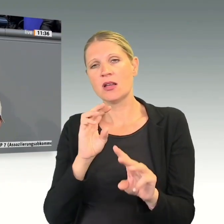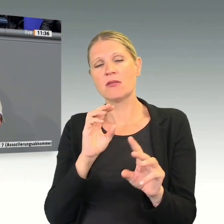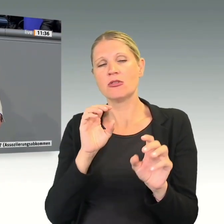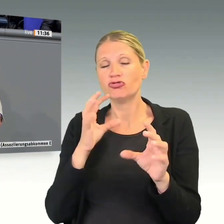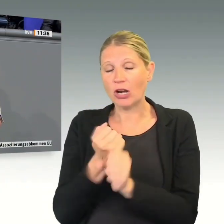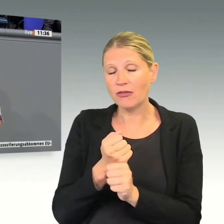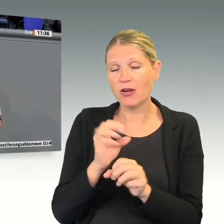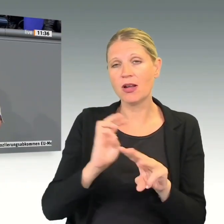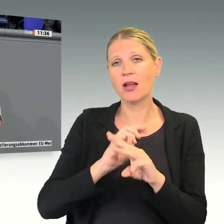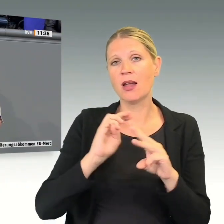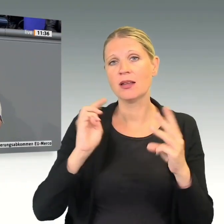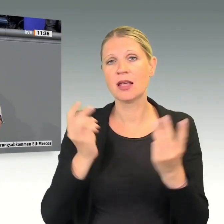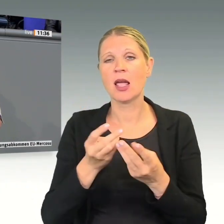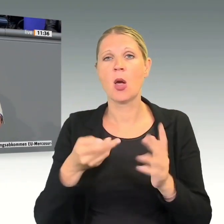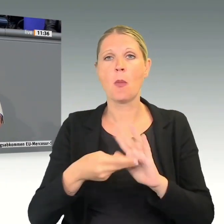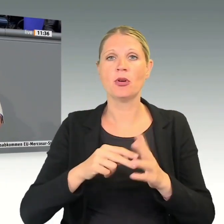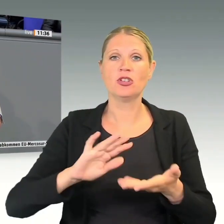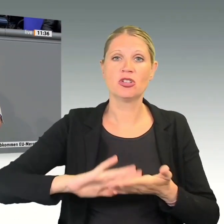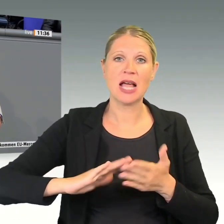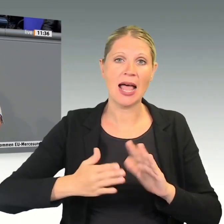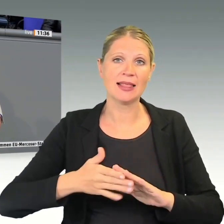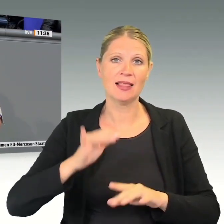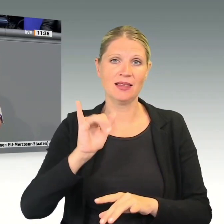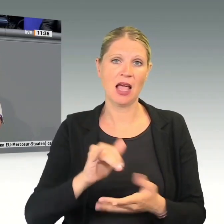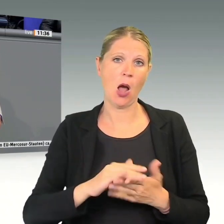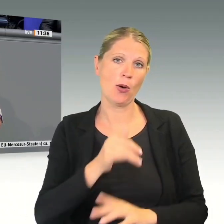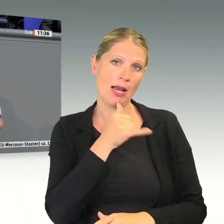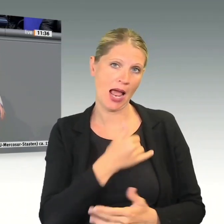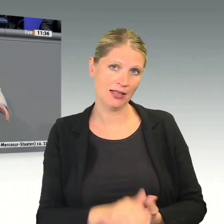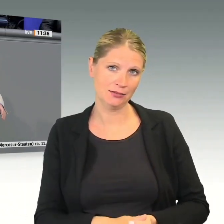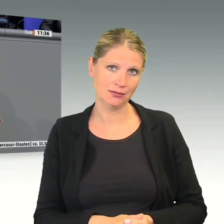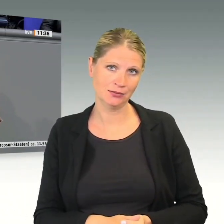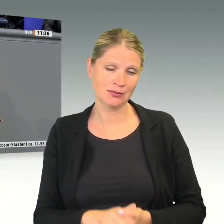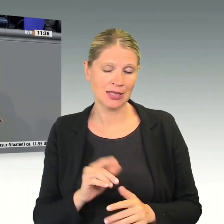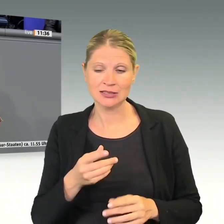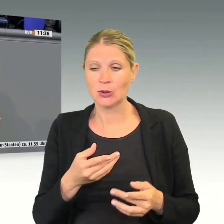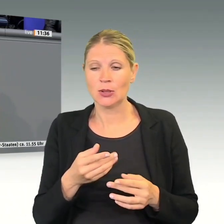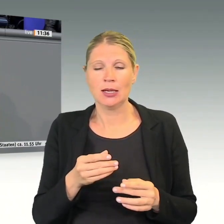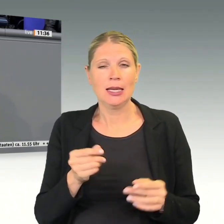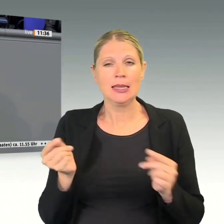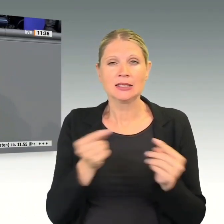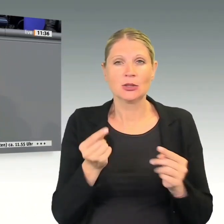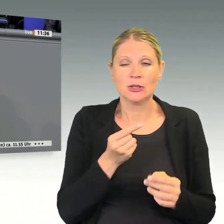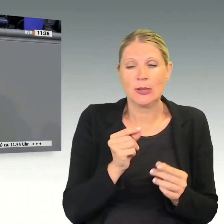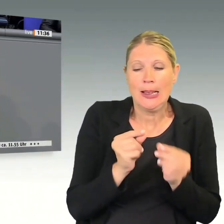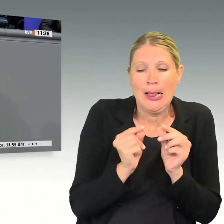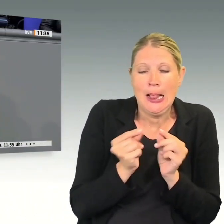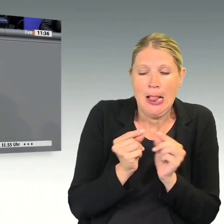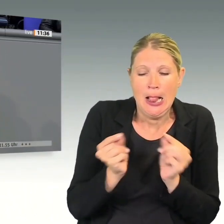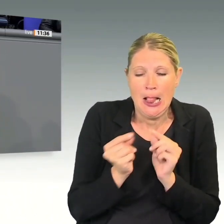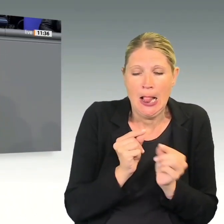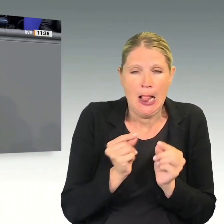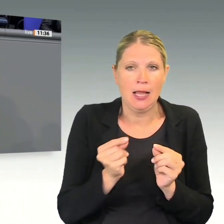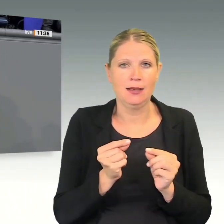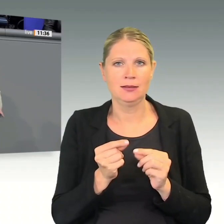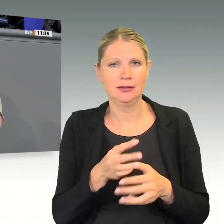kleinkarierte innerdeutsche Debatte und innereuropäische Debatte lässt mich daran zweifeln, dass wir wirklich schon begriffen